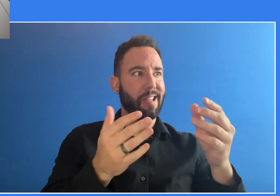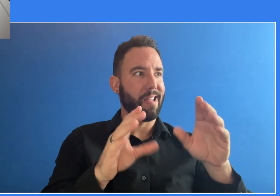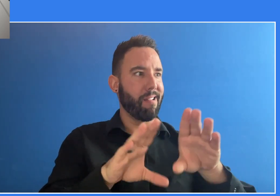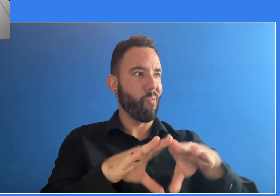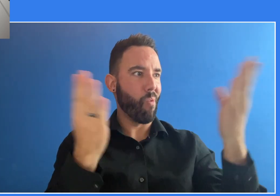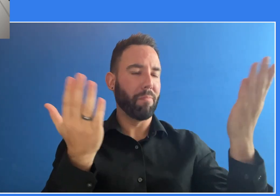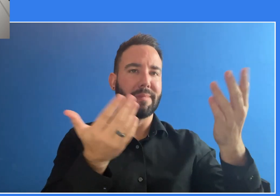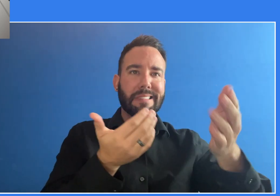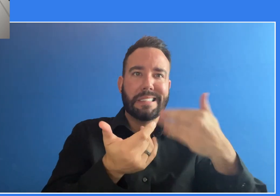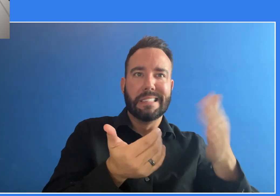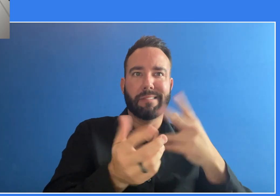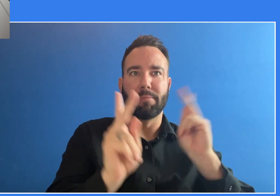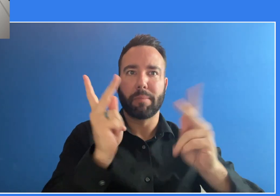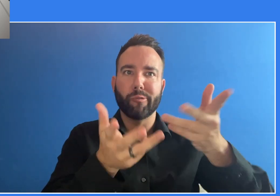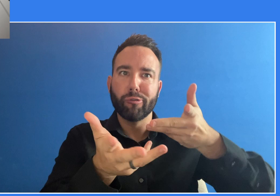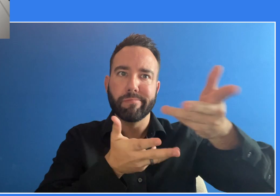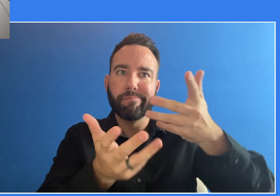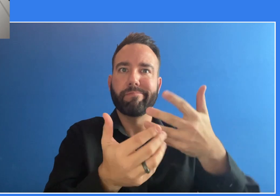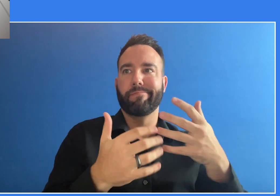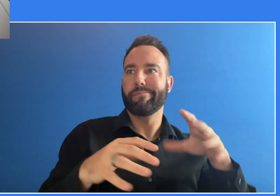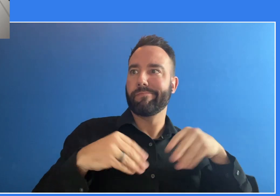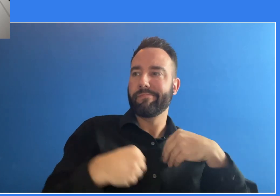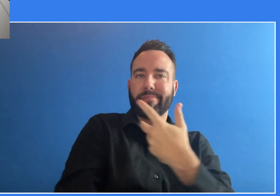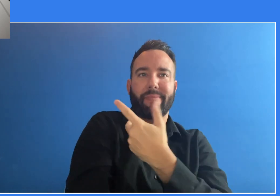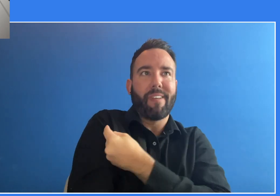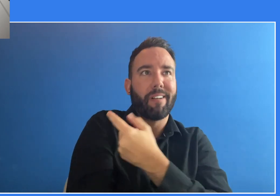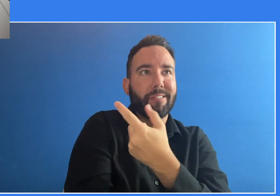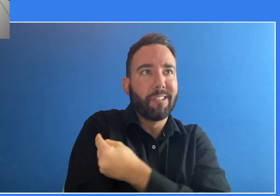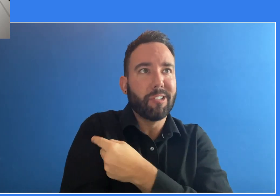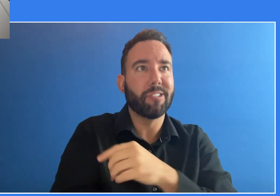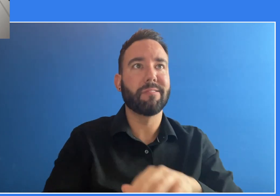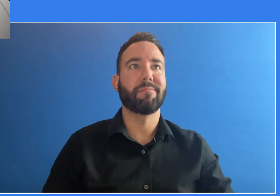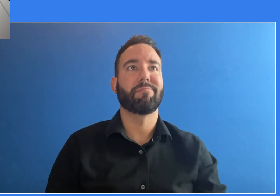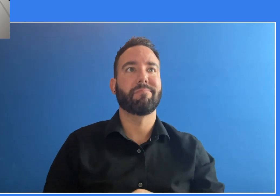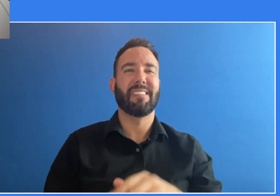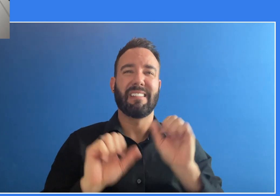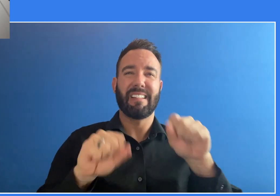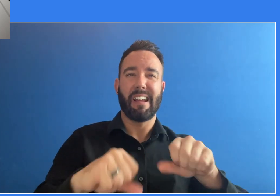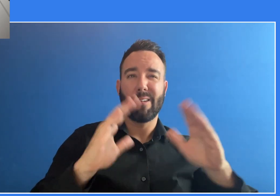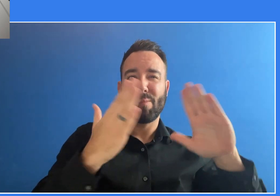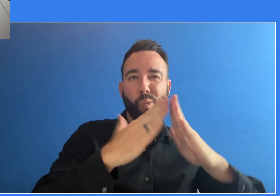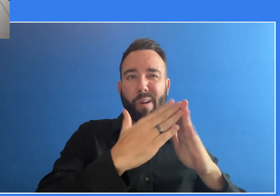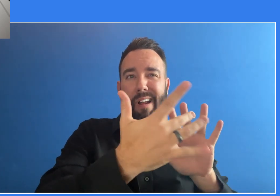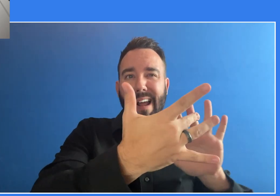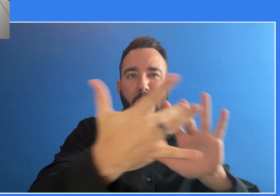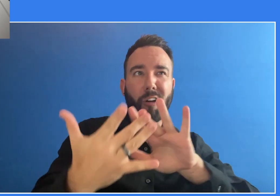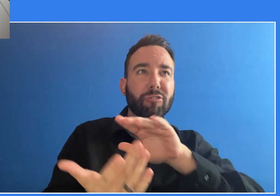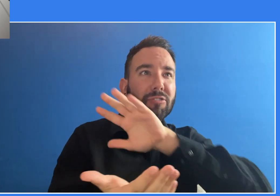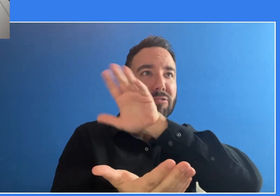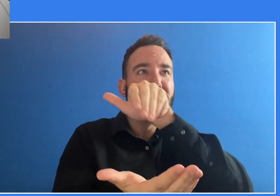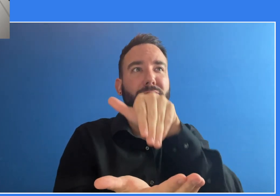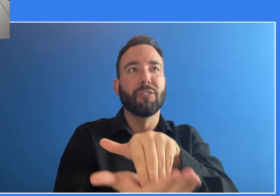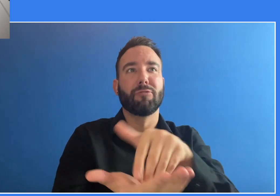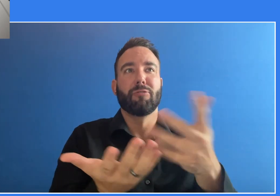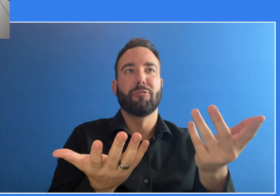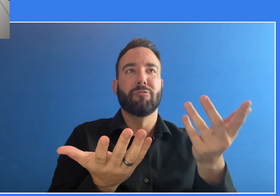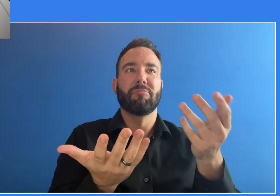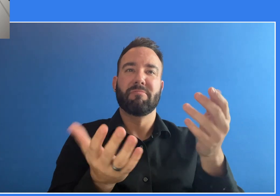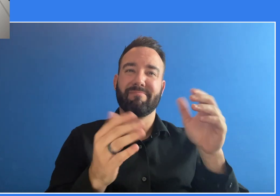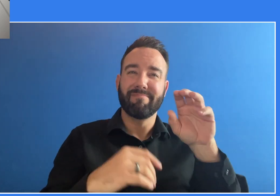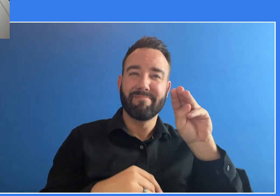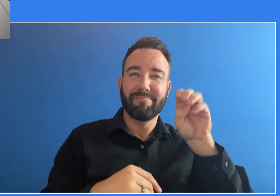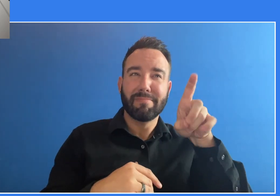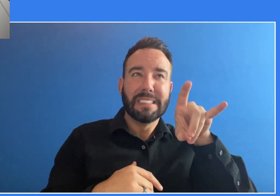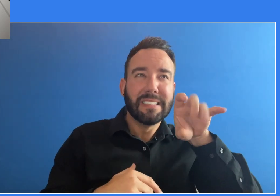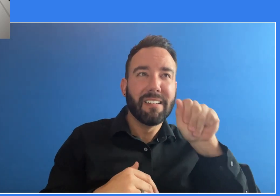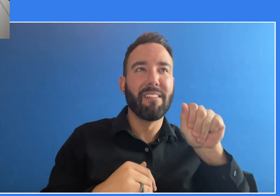comunitarias para hacer que sea más fácil que las personas se vacunen. Pueden colaborar con influencers en actividades de